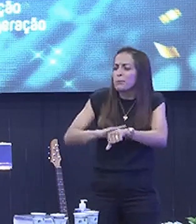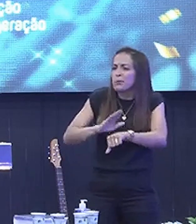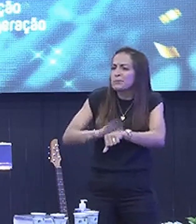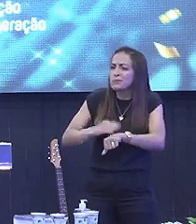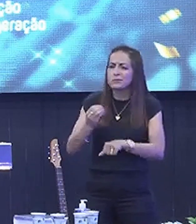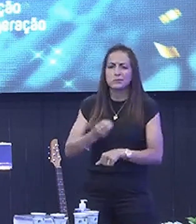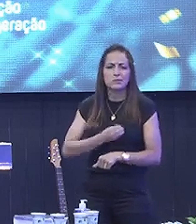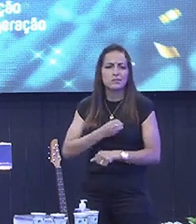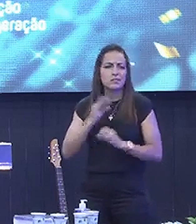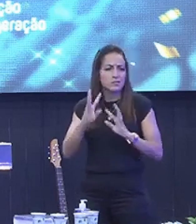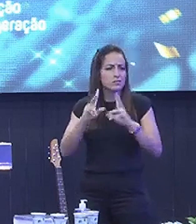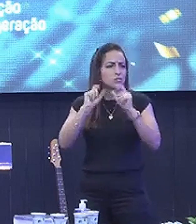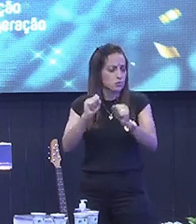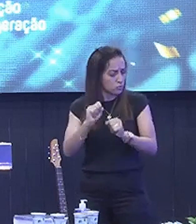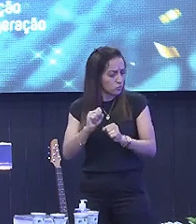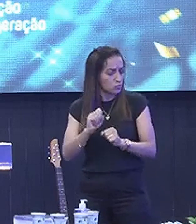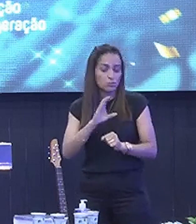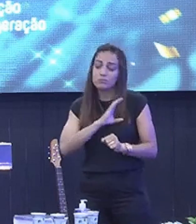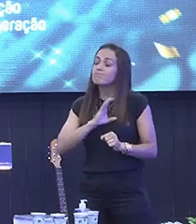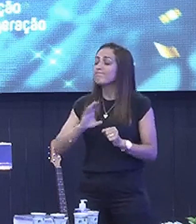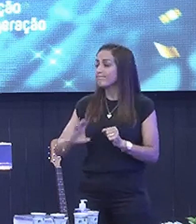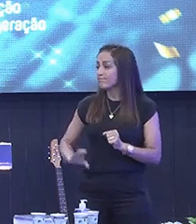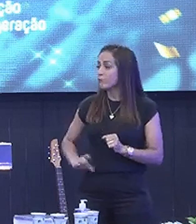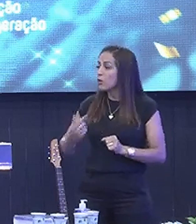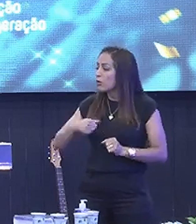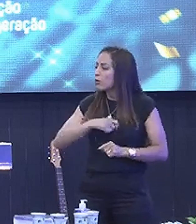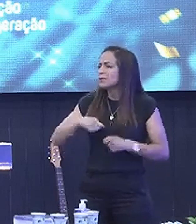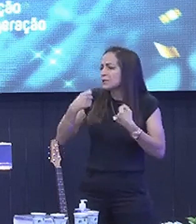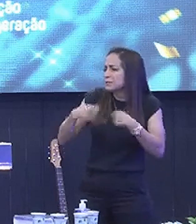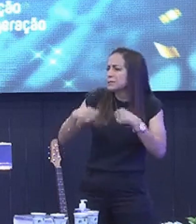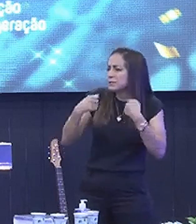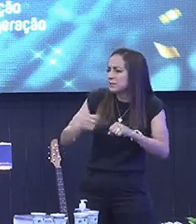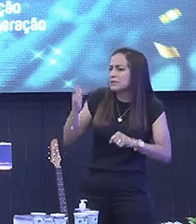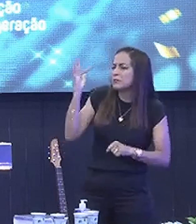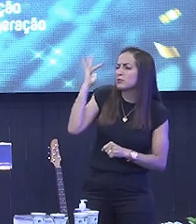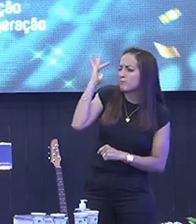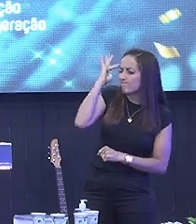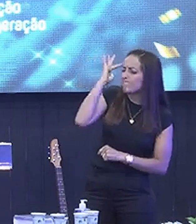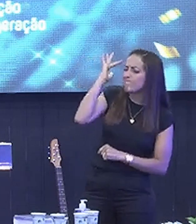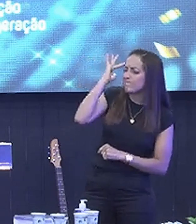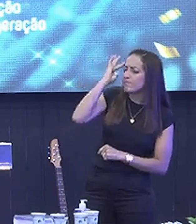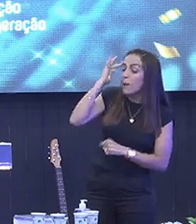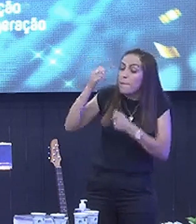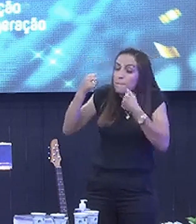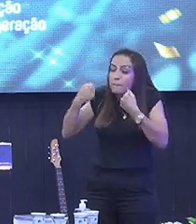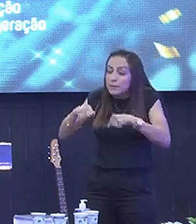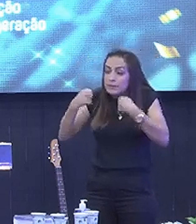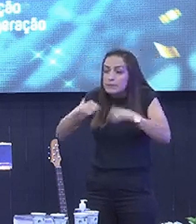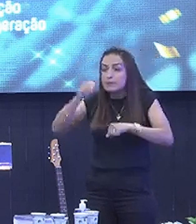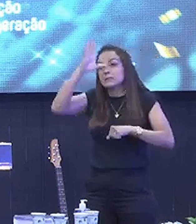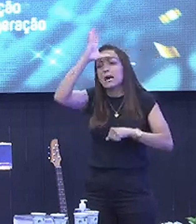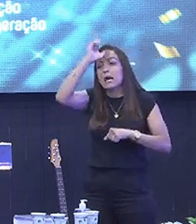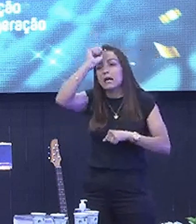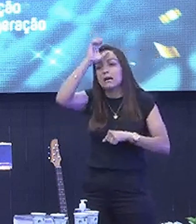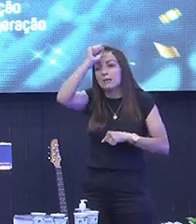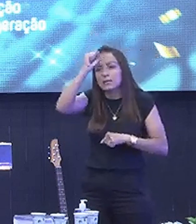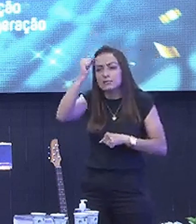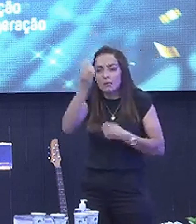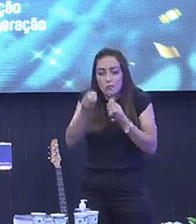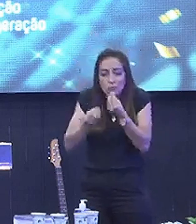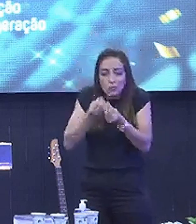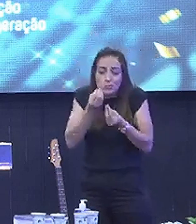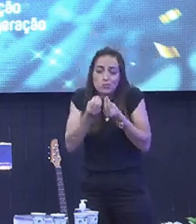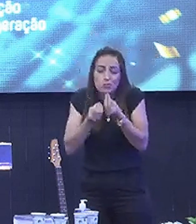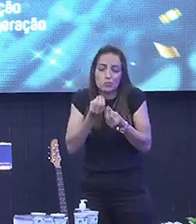de todo cristão Nós precisamos amadurecer E a gente precisa aprender a discernir